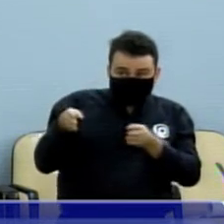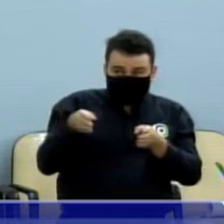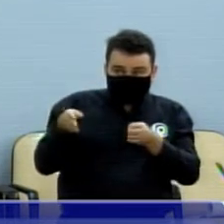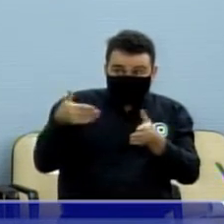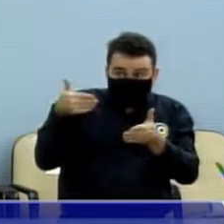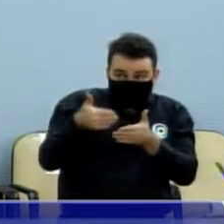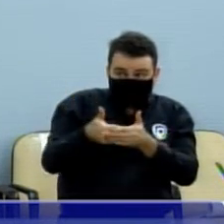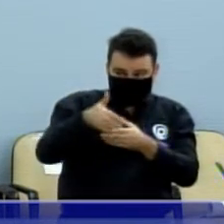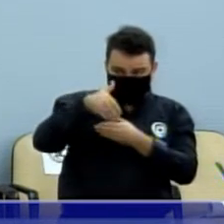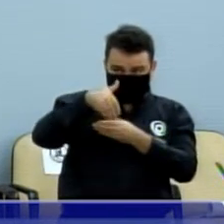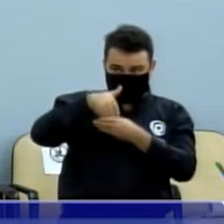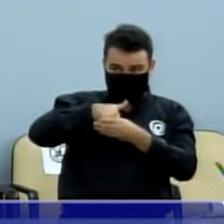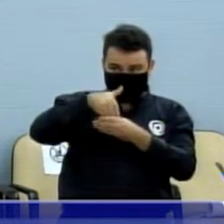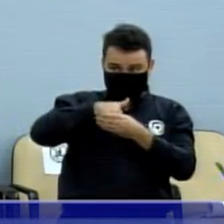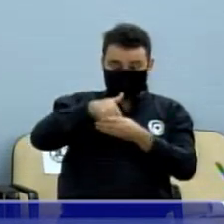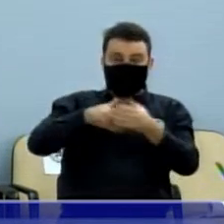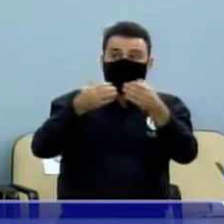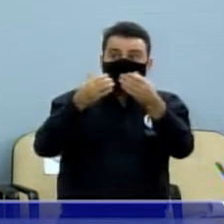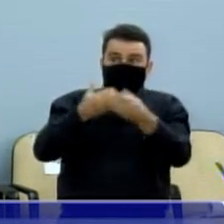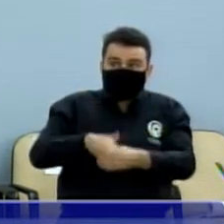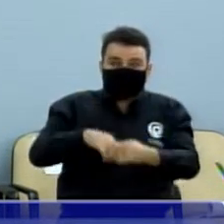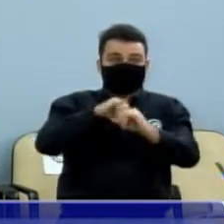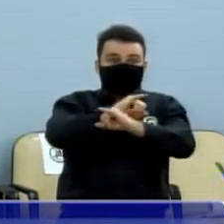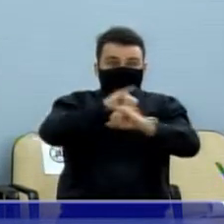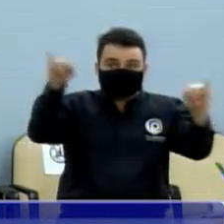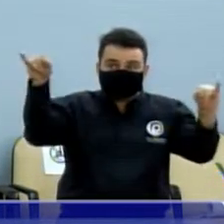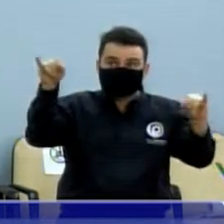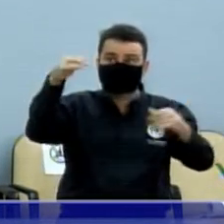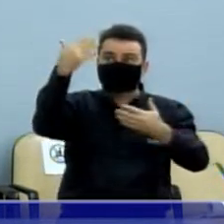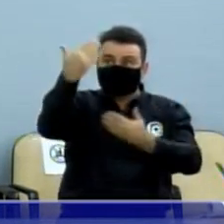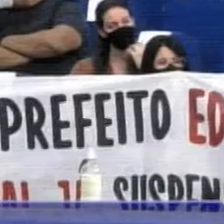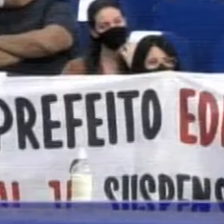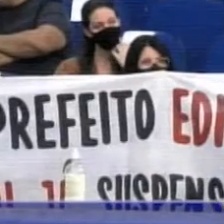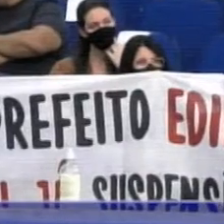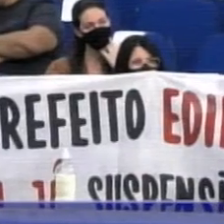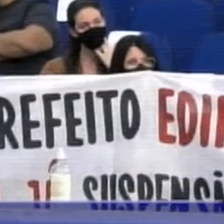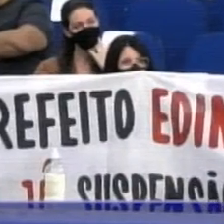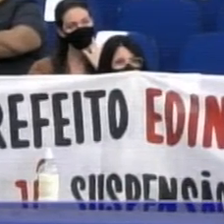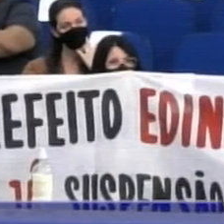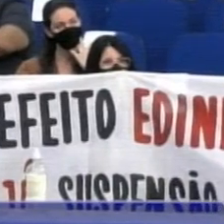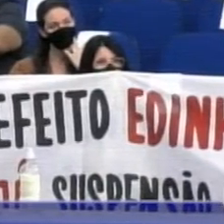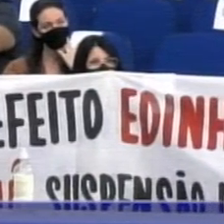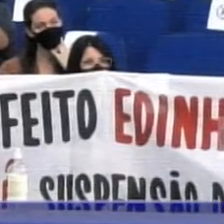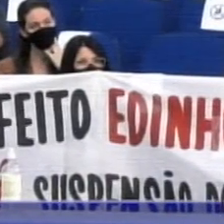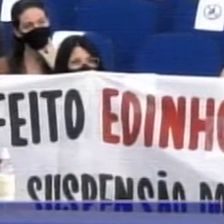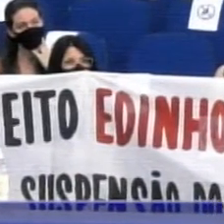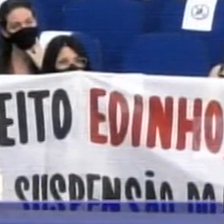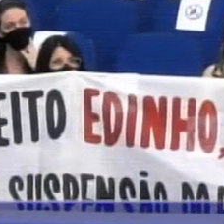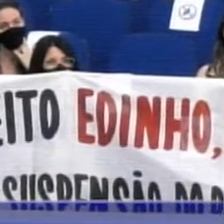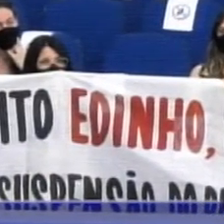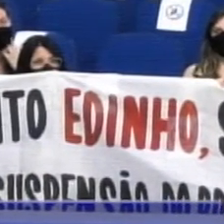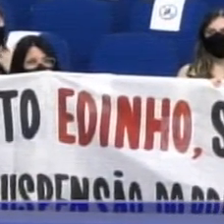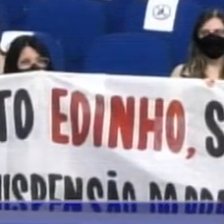a eleição municipal e depois não chama,